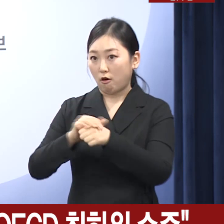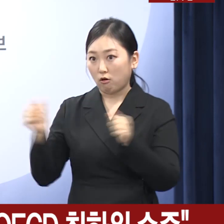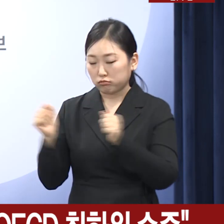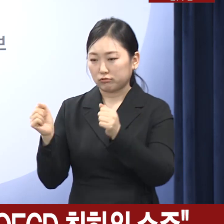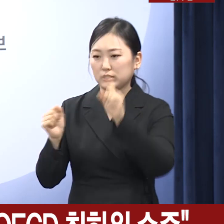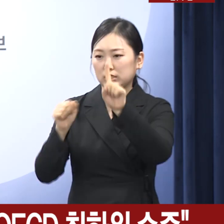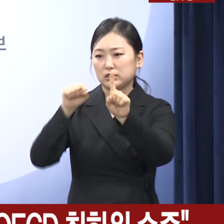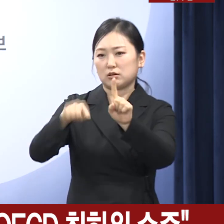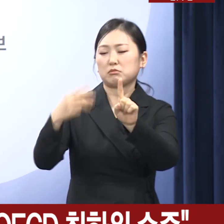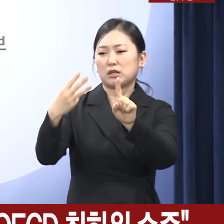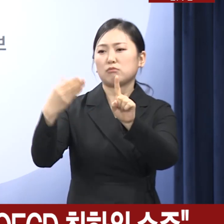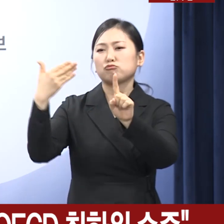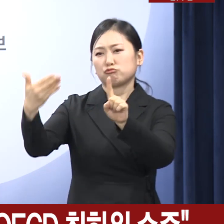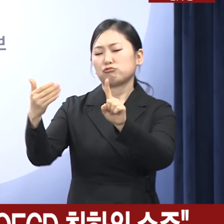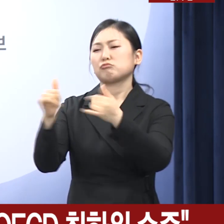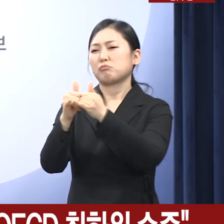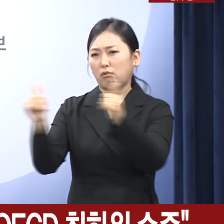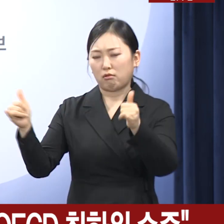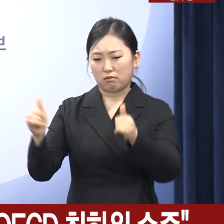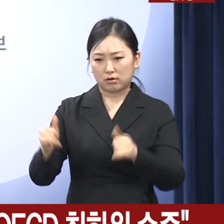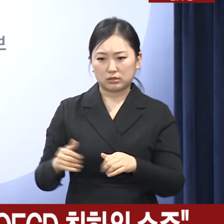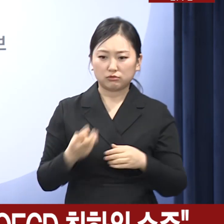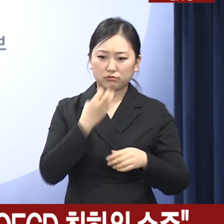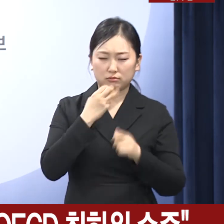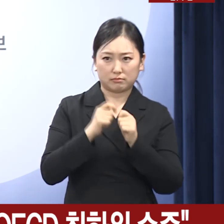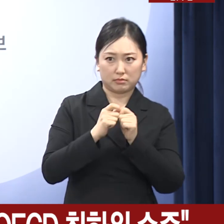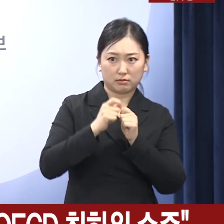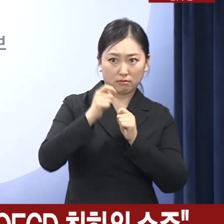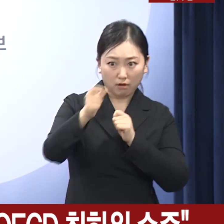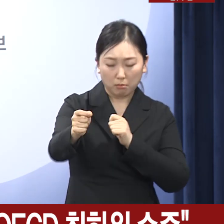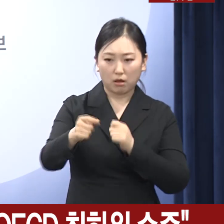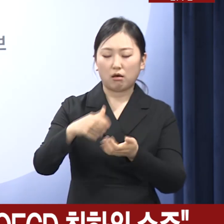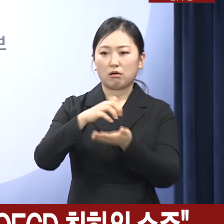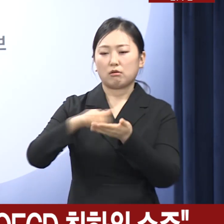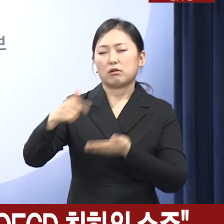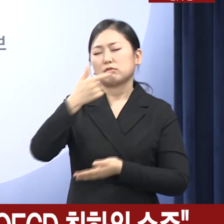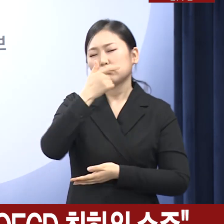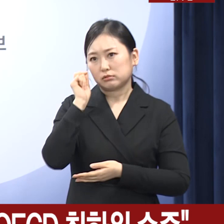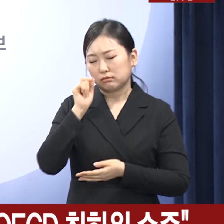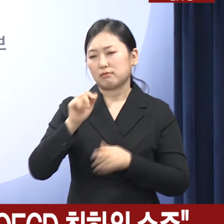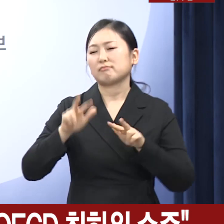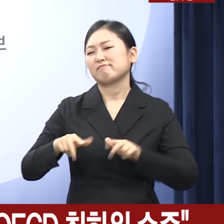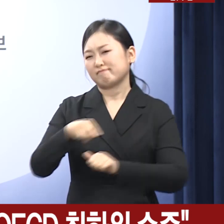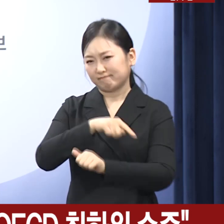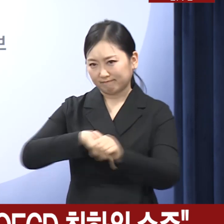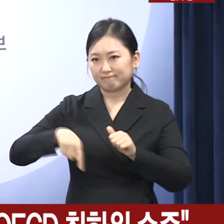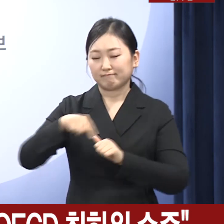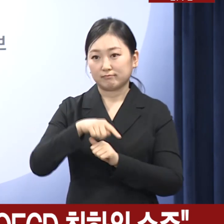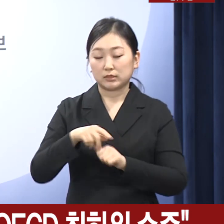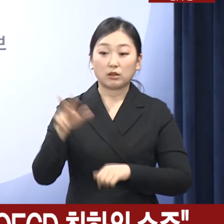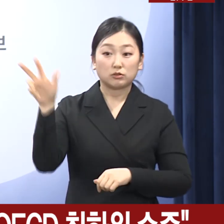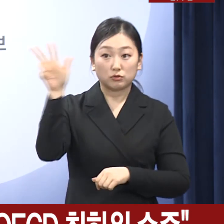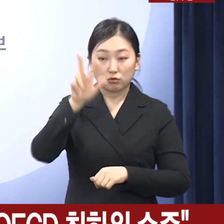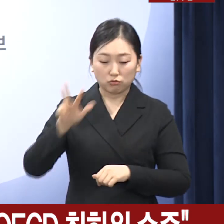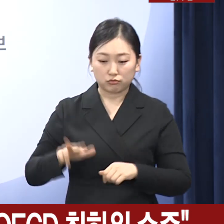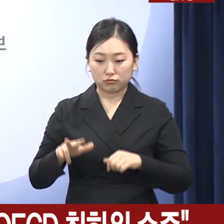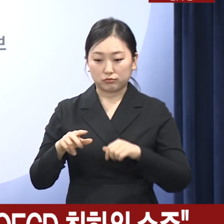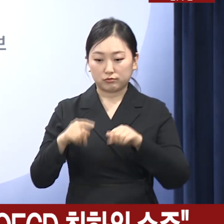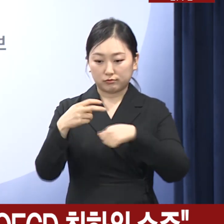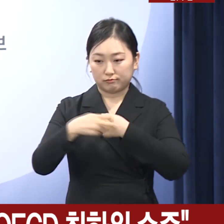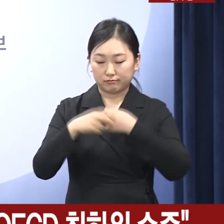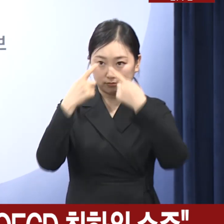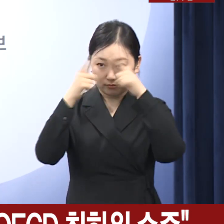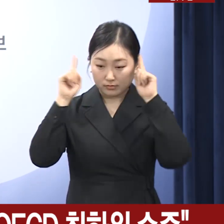.39명 등 지역적 불균형도 심각한 실정입니다. 그러나 전국의과대학의